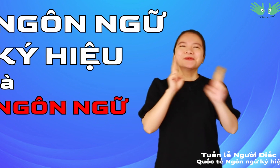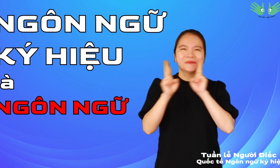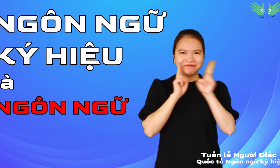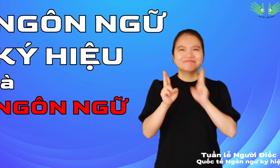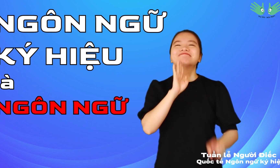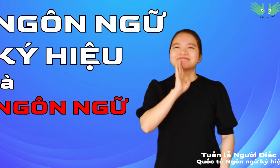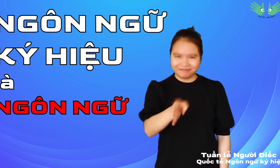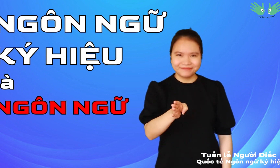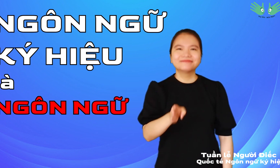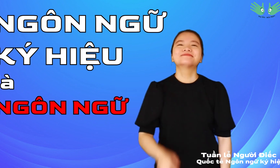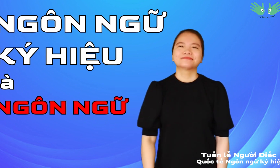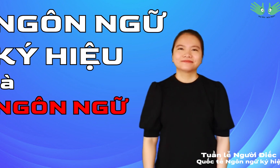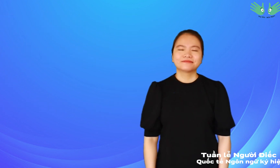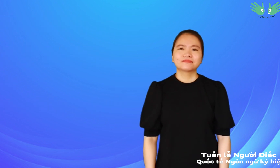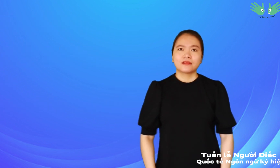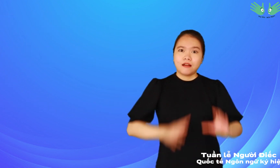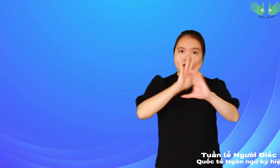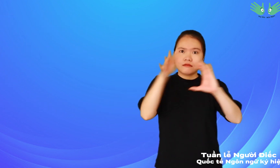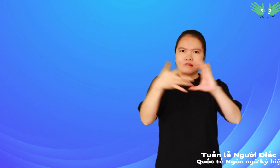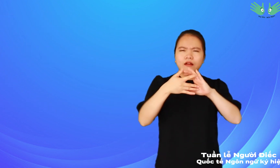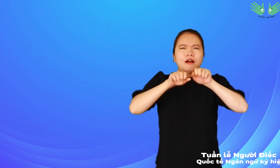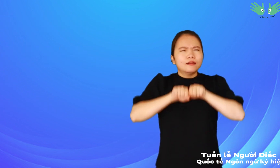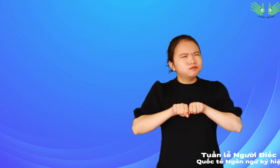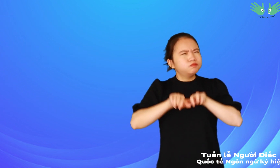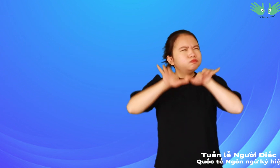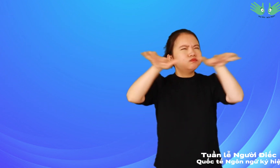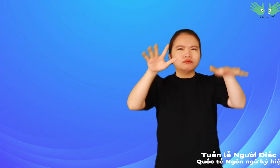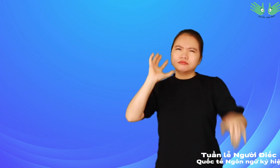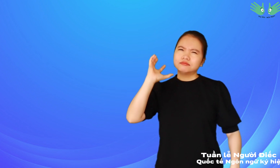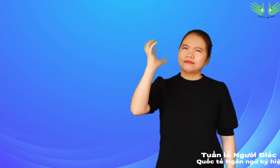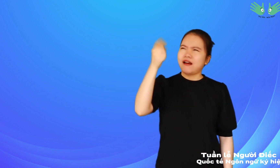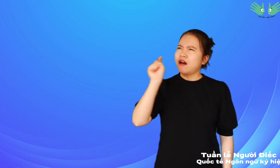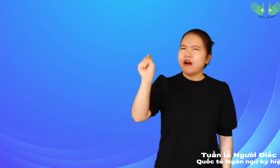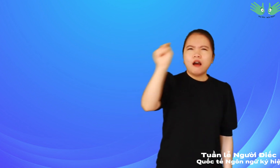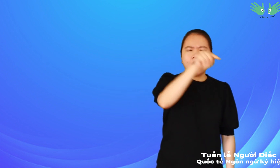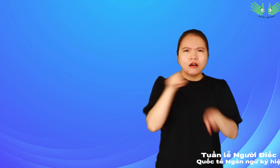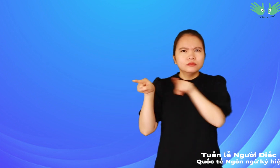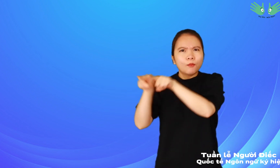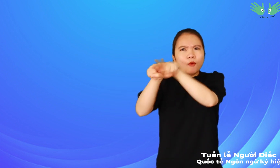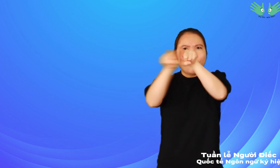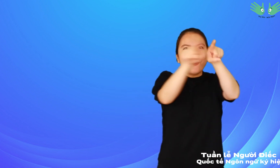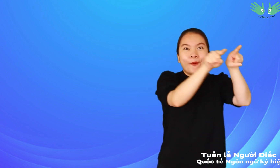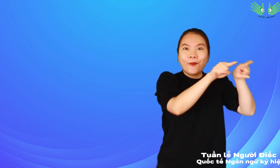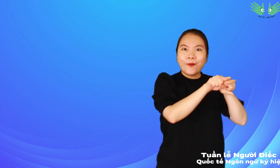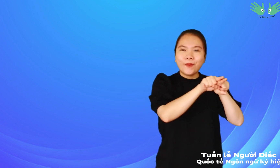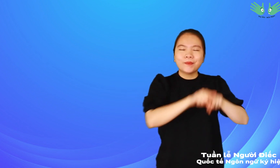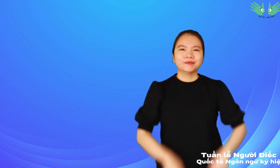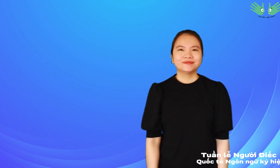ngôn ngữ ký hiệu là một ngôn ngữ 5 thành tố của ngôn ngữ ký hiệu đã được chia sẻ học hỏi ở khắp nơi trên thế